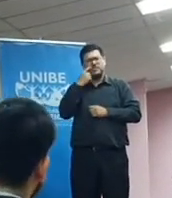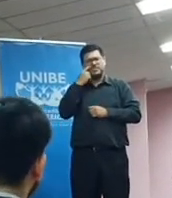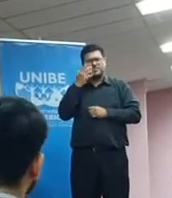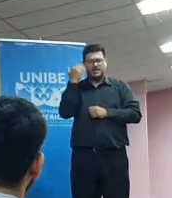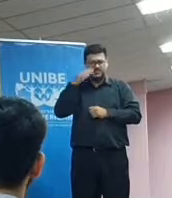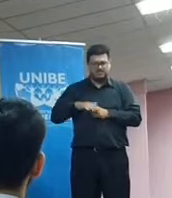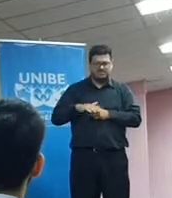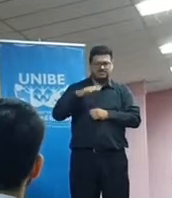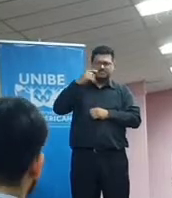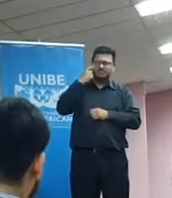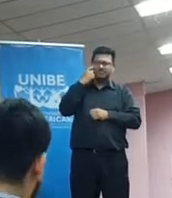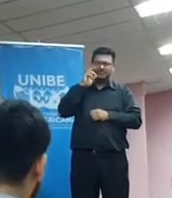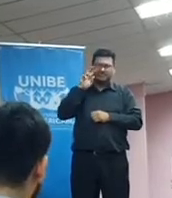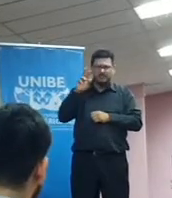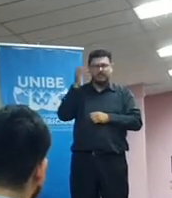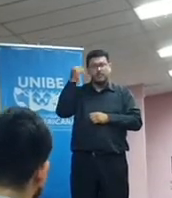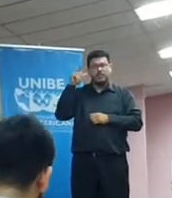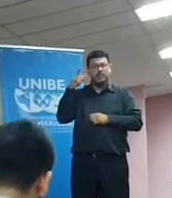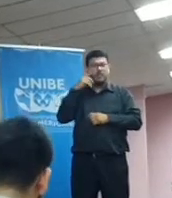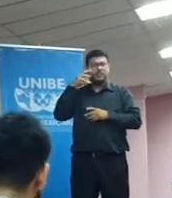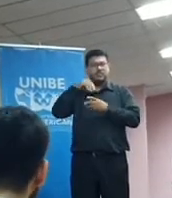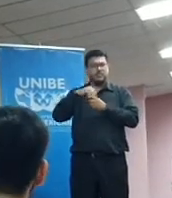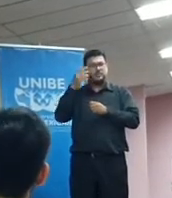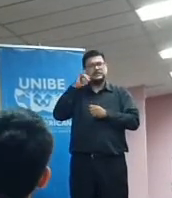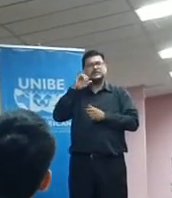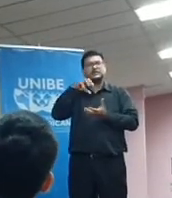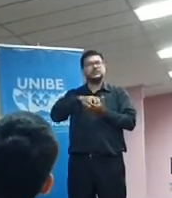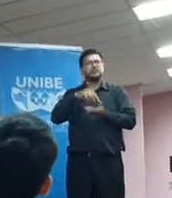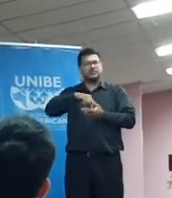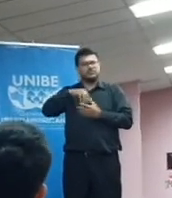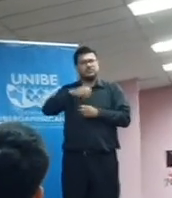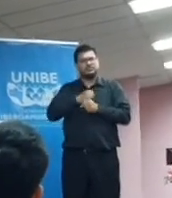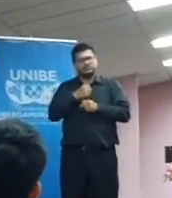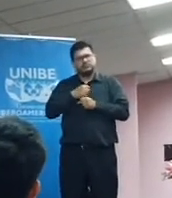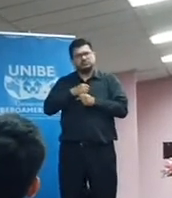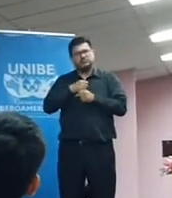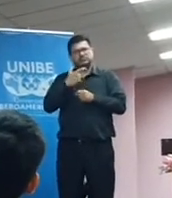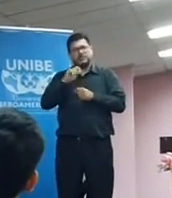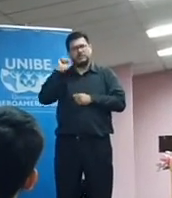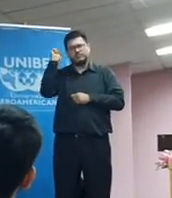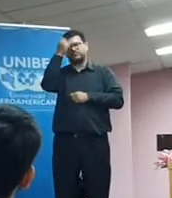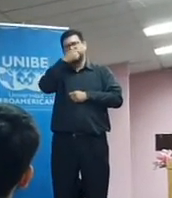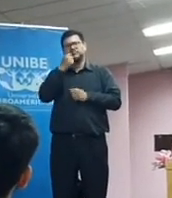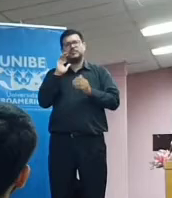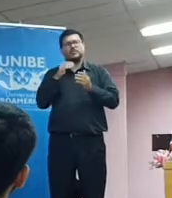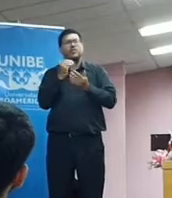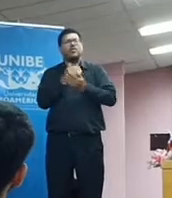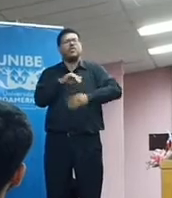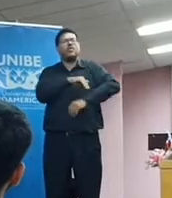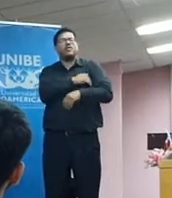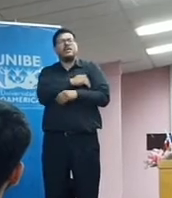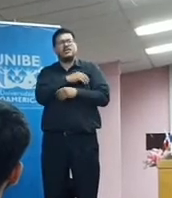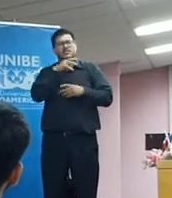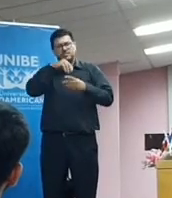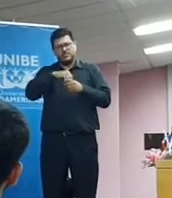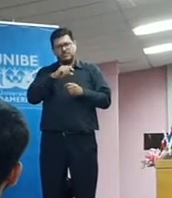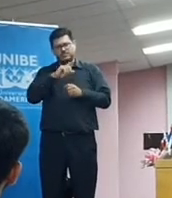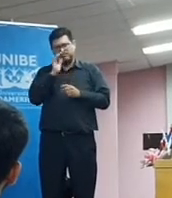pequeño, porque fue parte de nuestra institución como egresado del Colegio Iberoamericano.